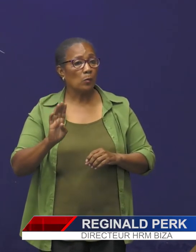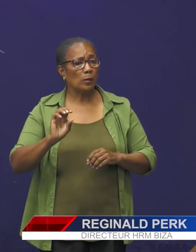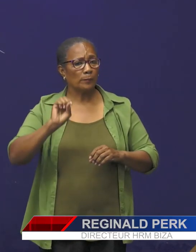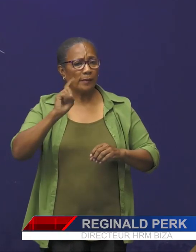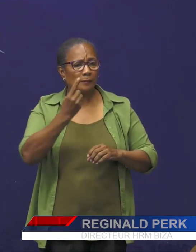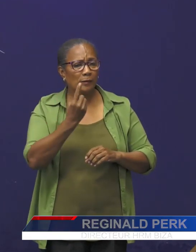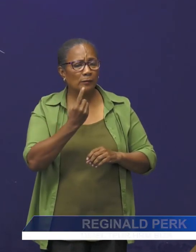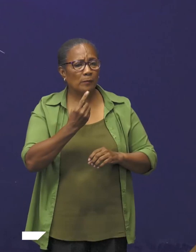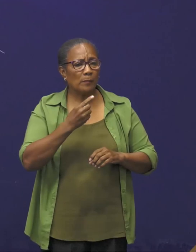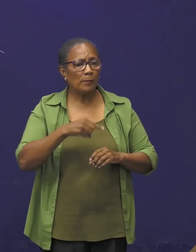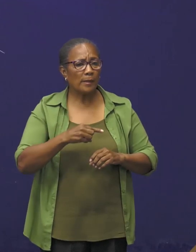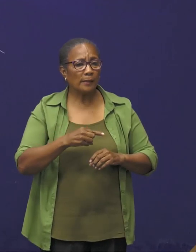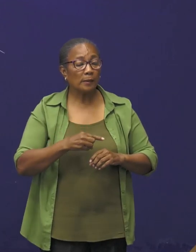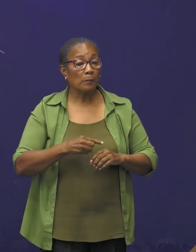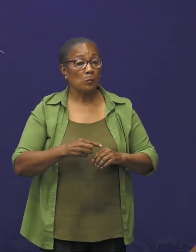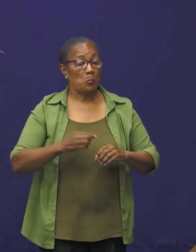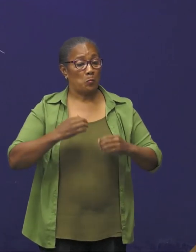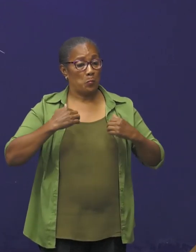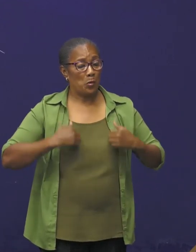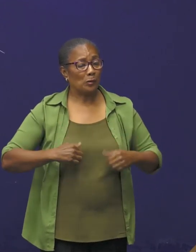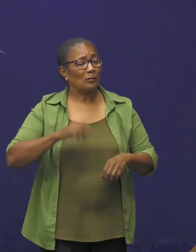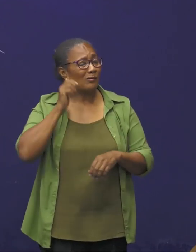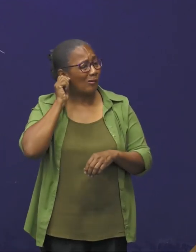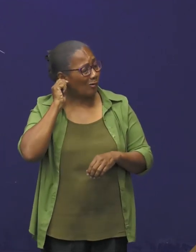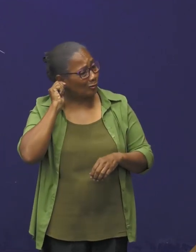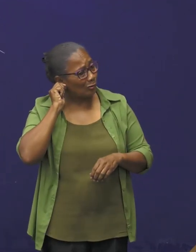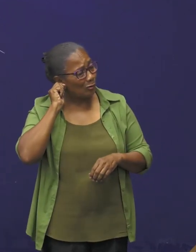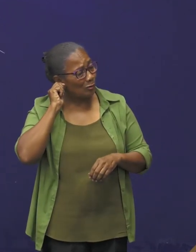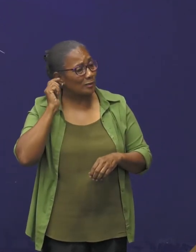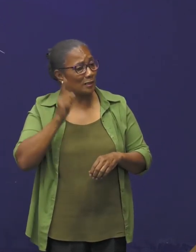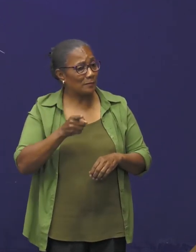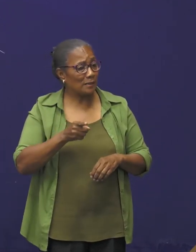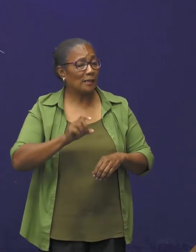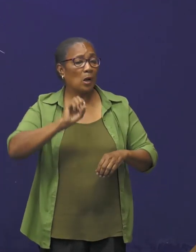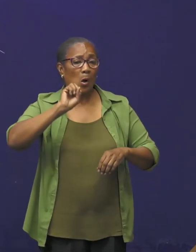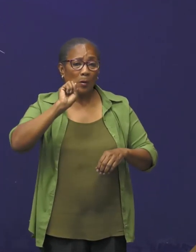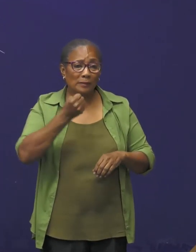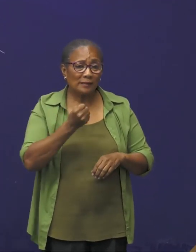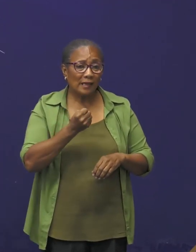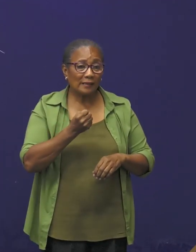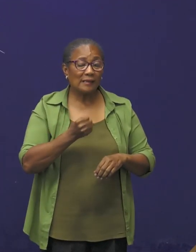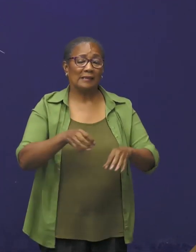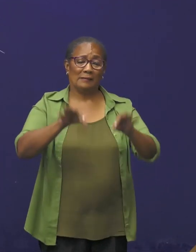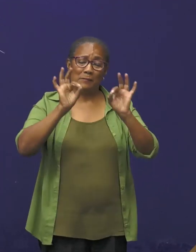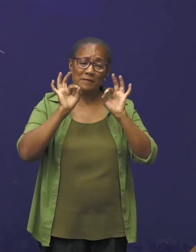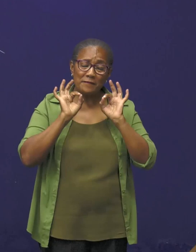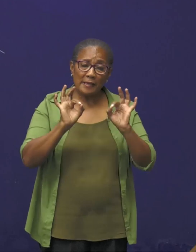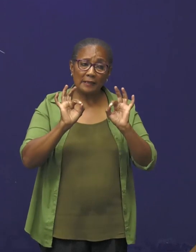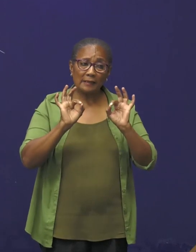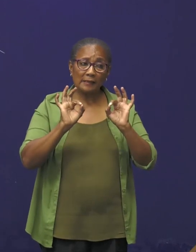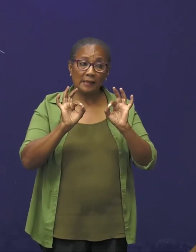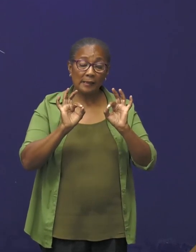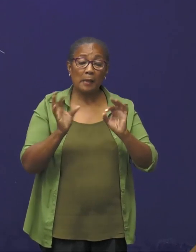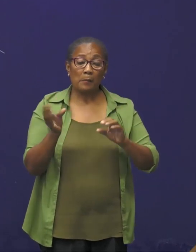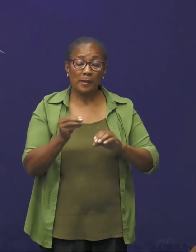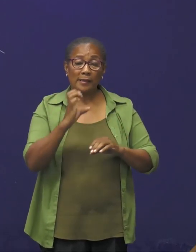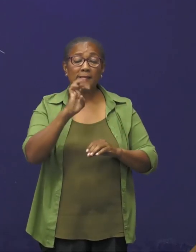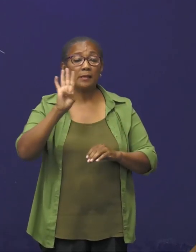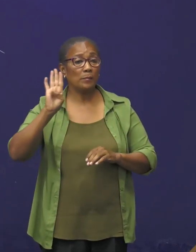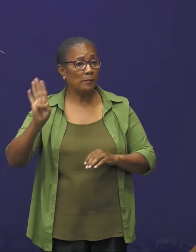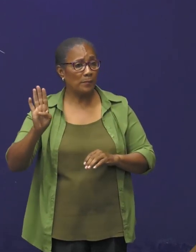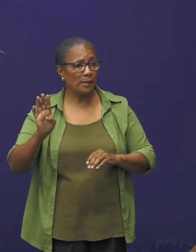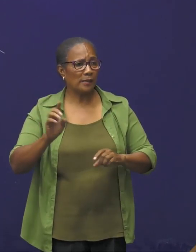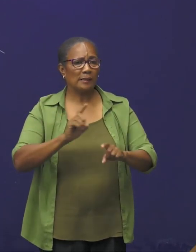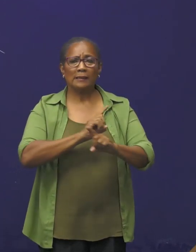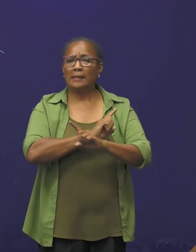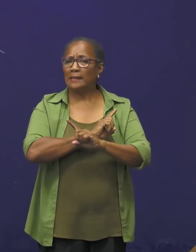met burgerlijke ongehoorzaamheid. En wel in die mate dat onder andere de beveiliging bij het CBB niet